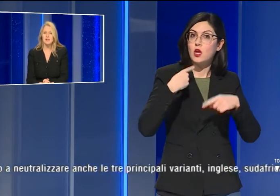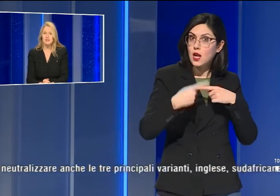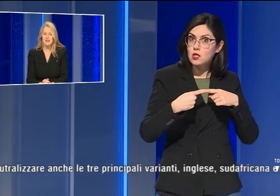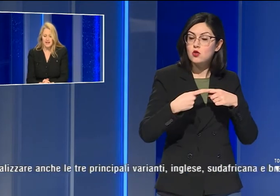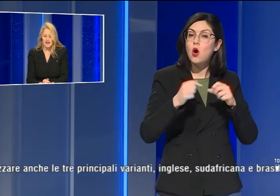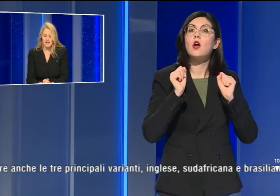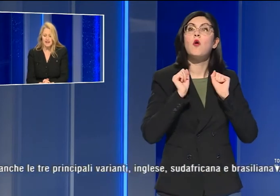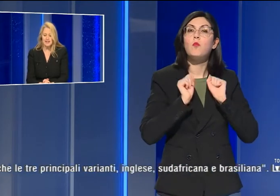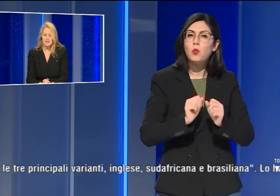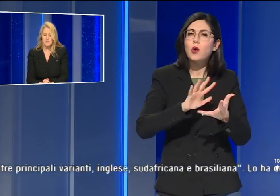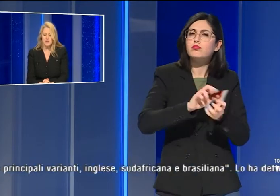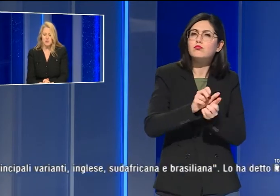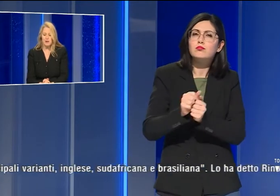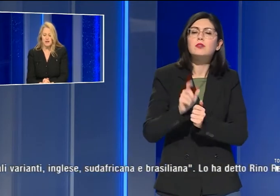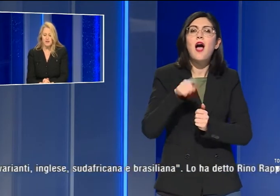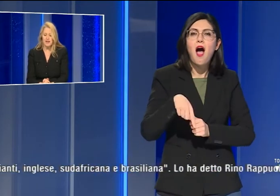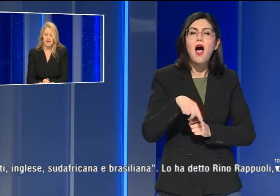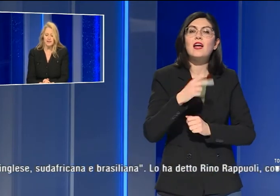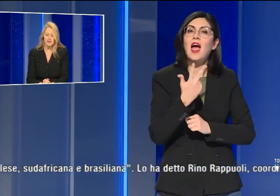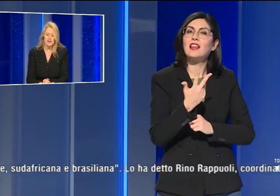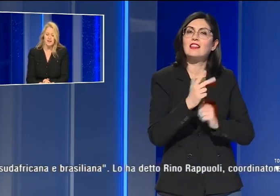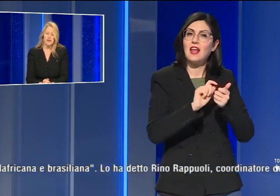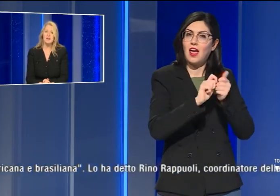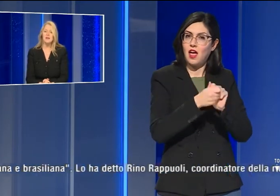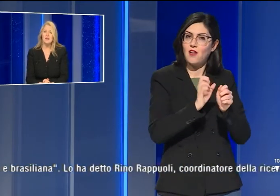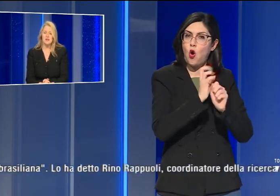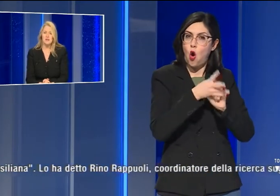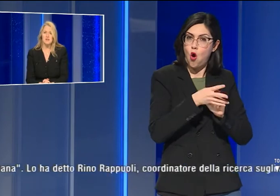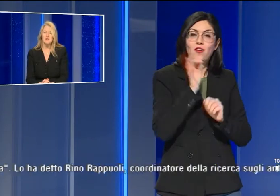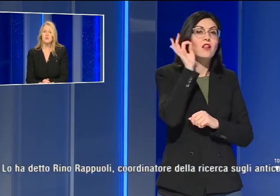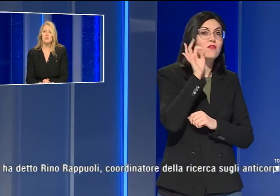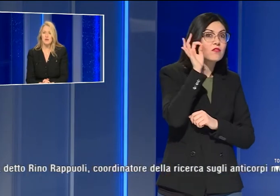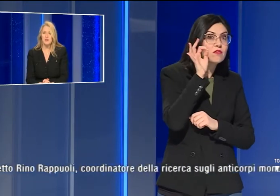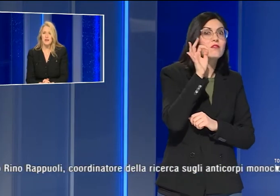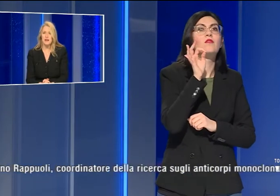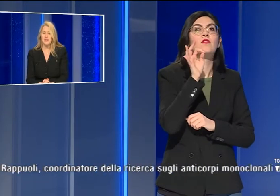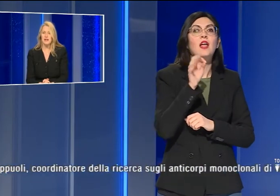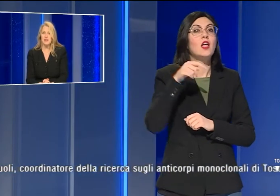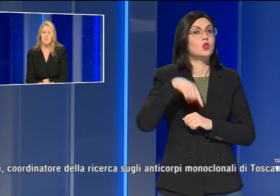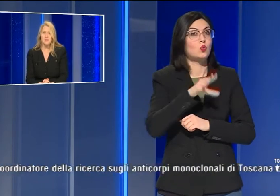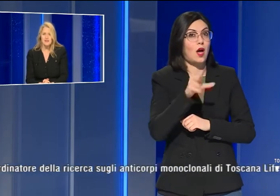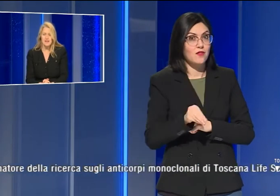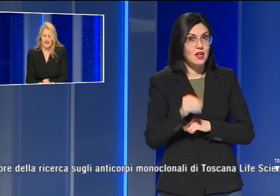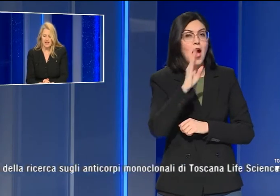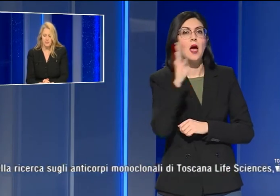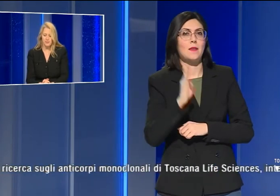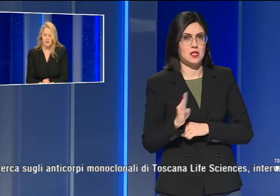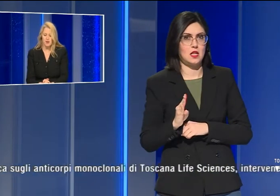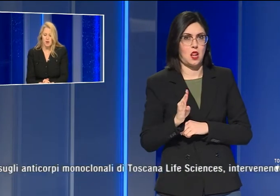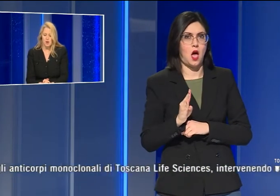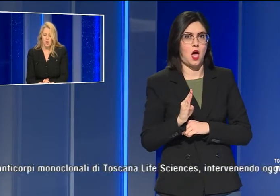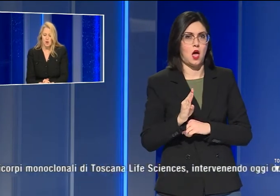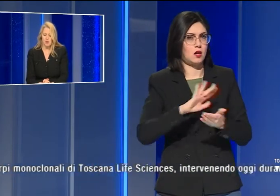neutralizzare anche le tre principali varianti, inglese, sudafricana e brasiliana.